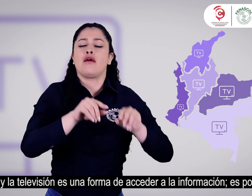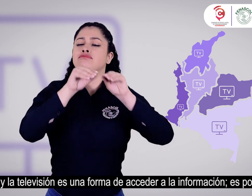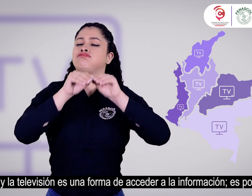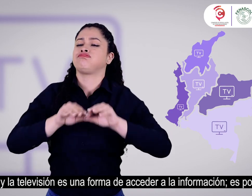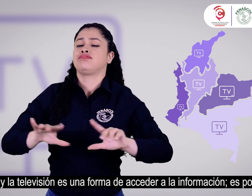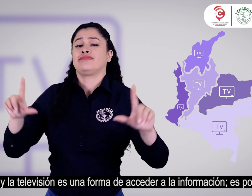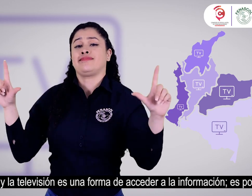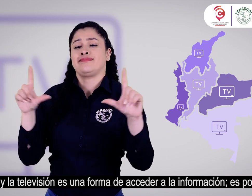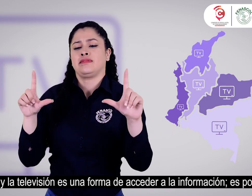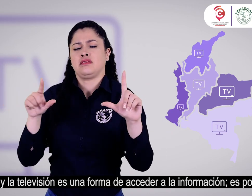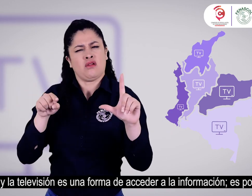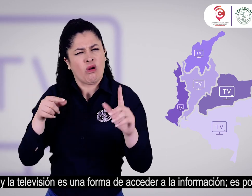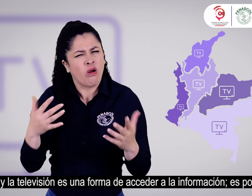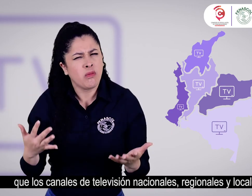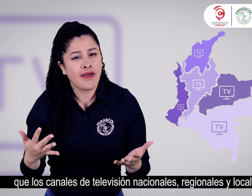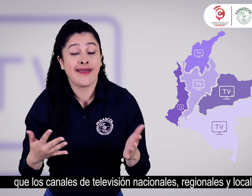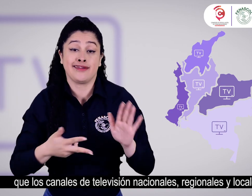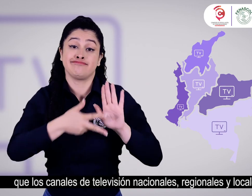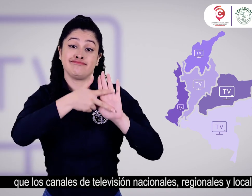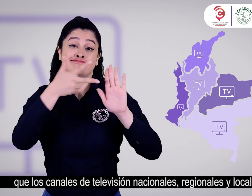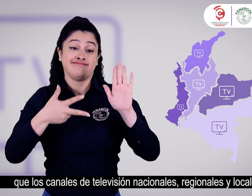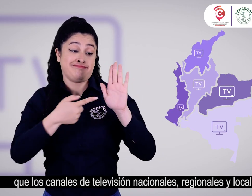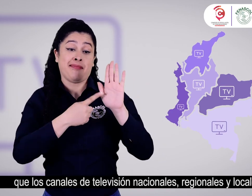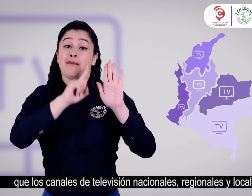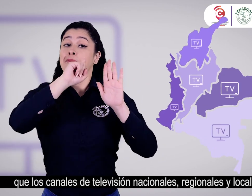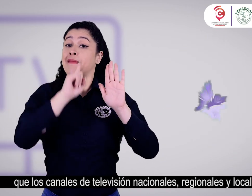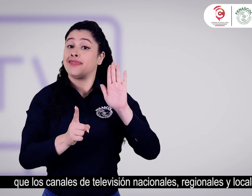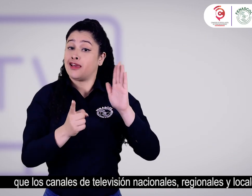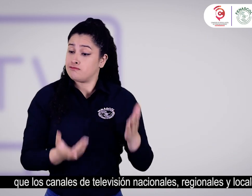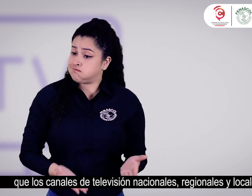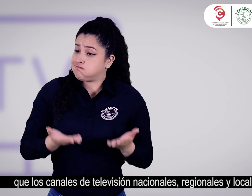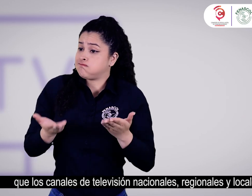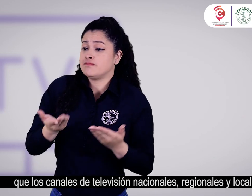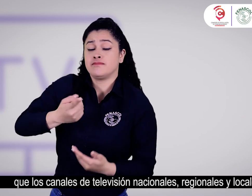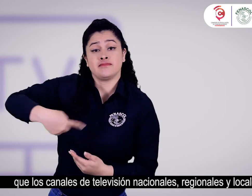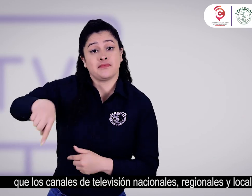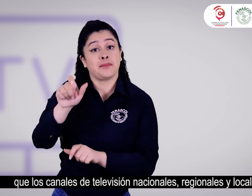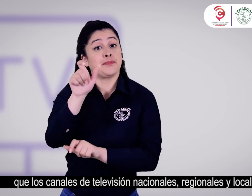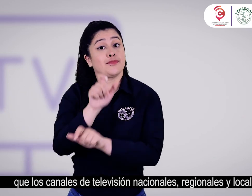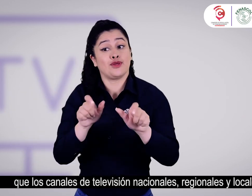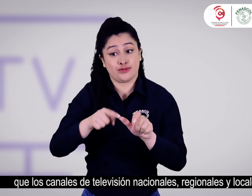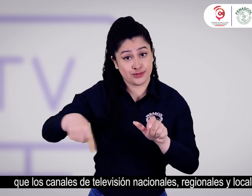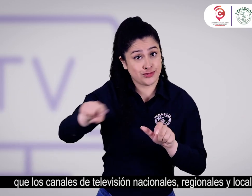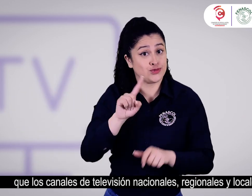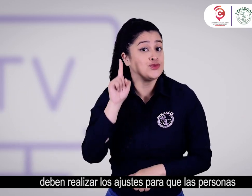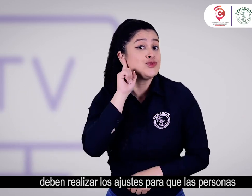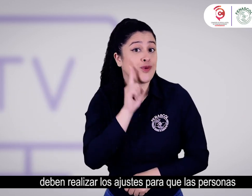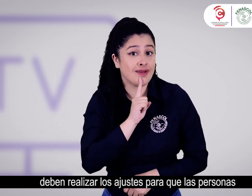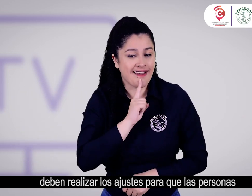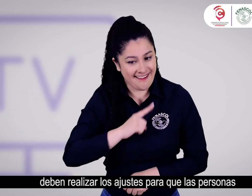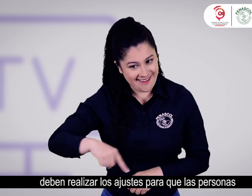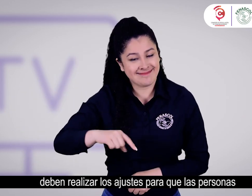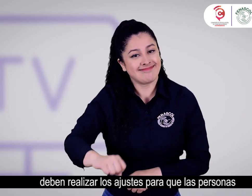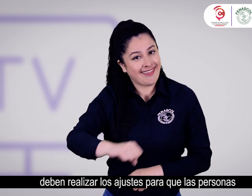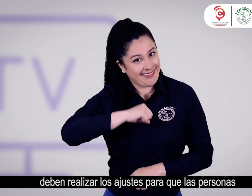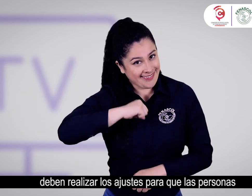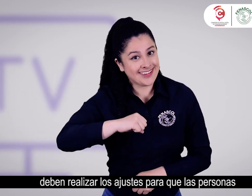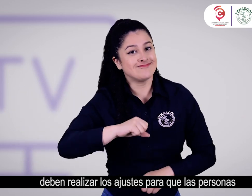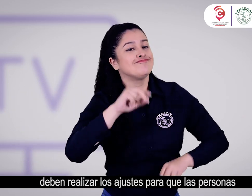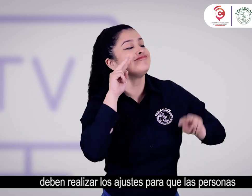Es por eso que los canales de televisión nacionales, regionales y locales deben realizar los ajustes para